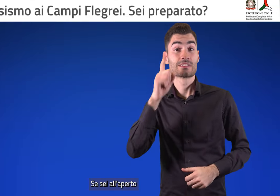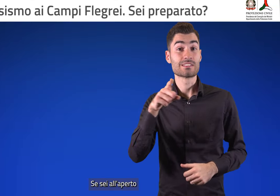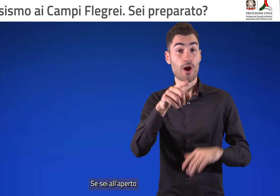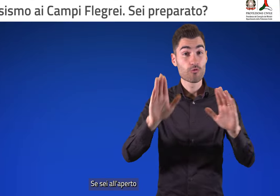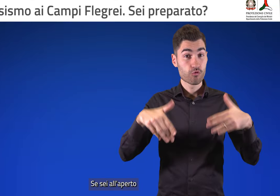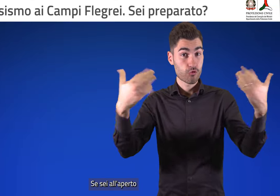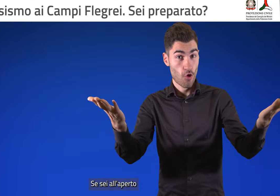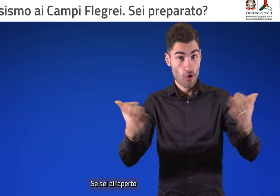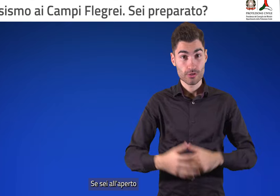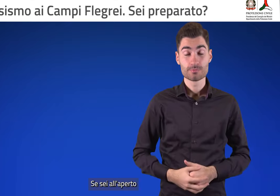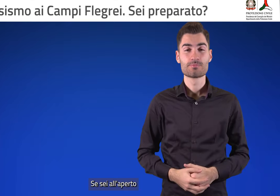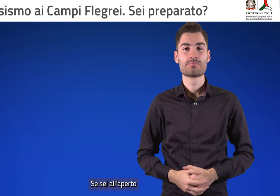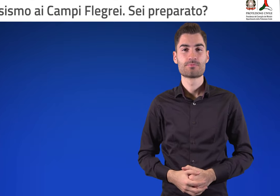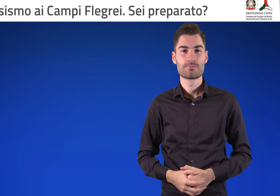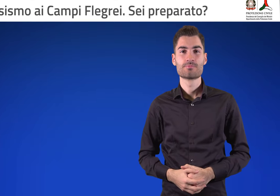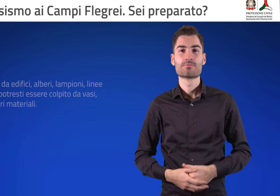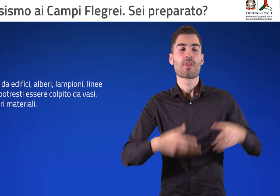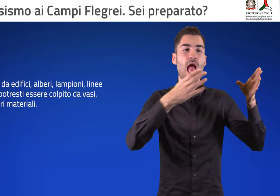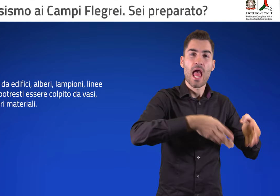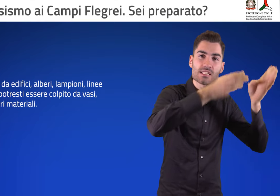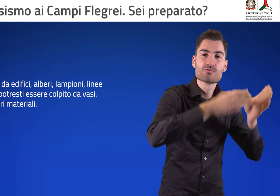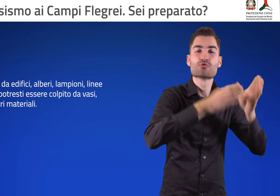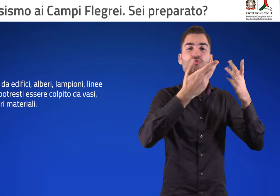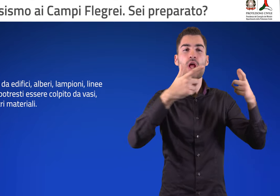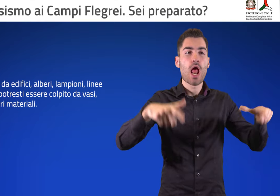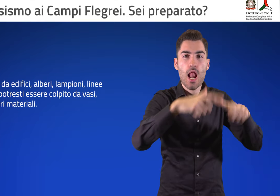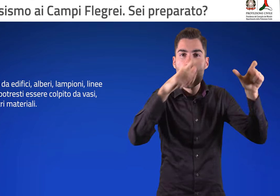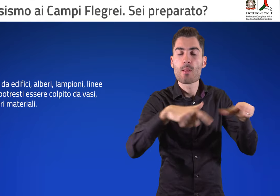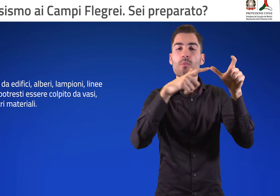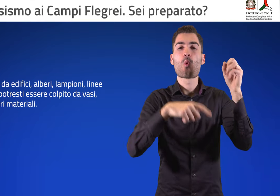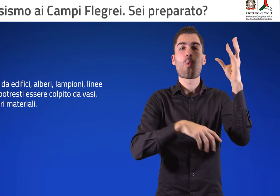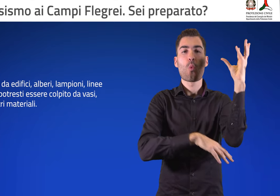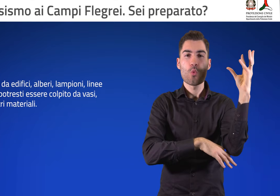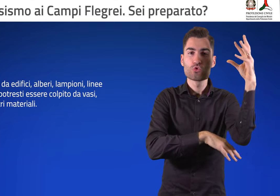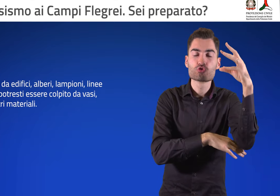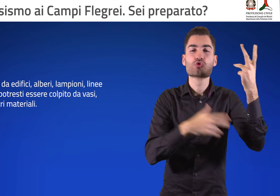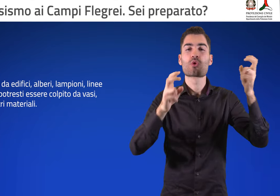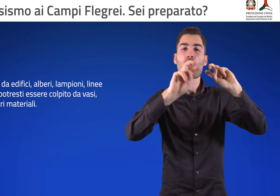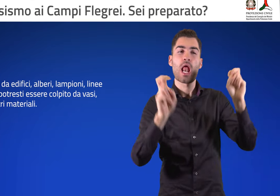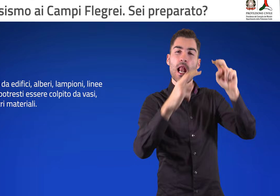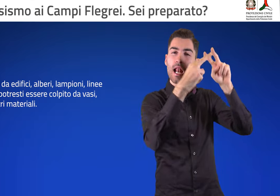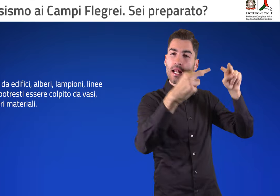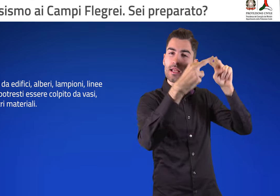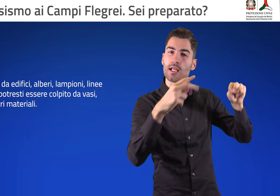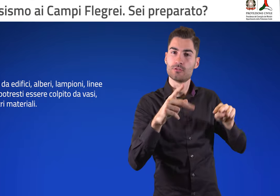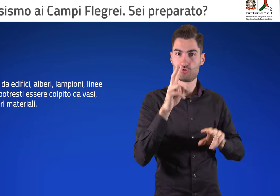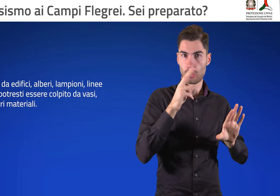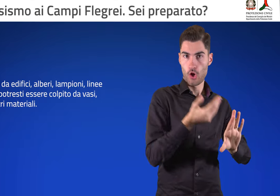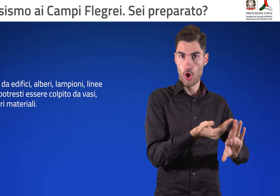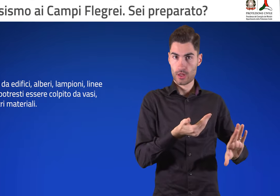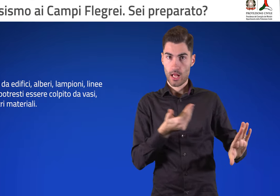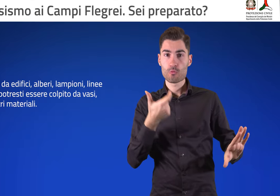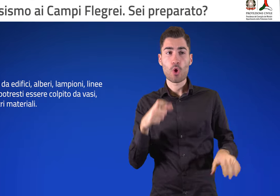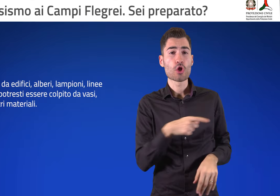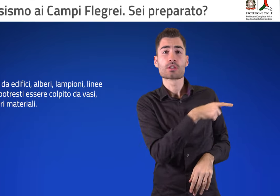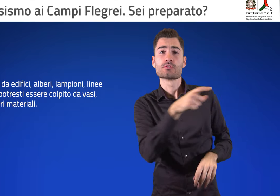Se sei all'aperto Allontanati da edifici, alberi, lampioni, linee elettriche.